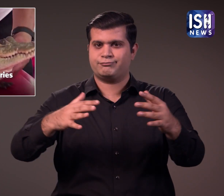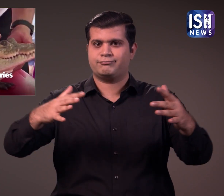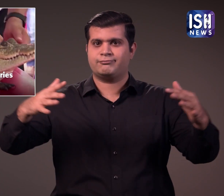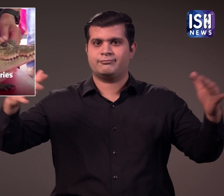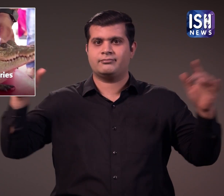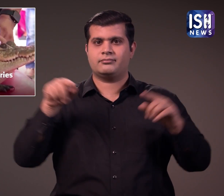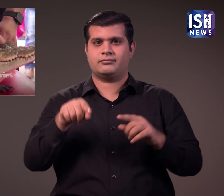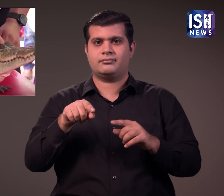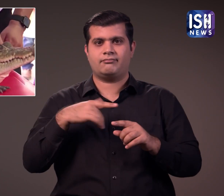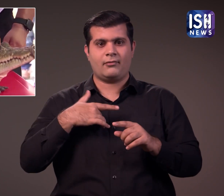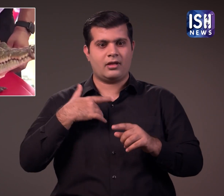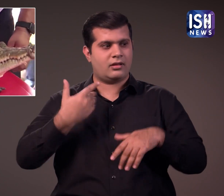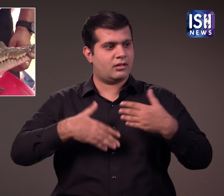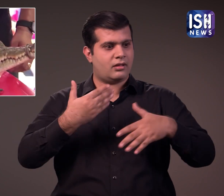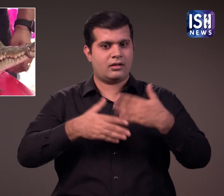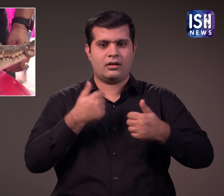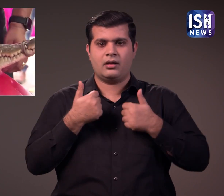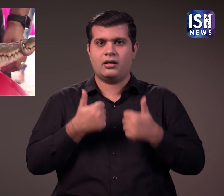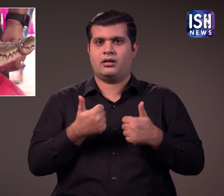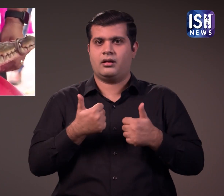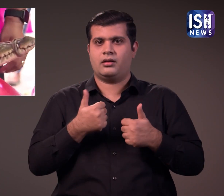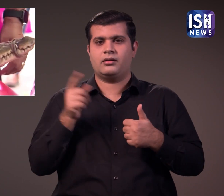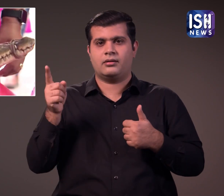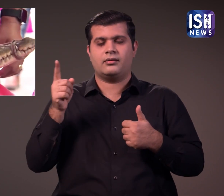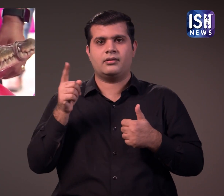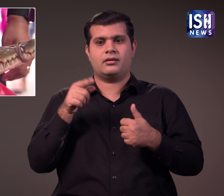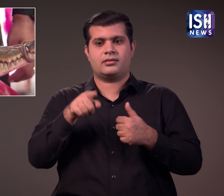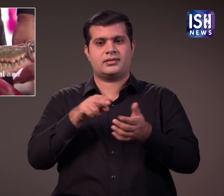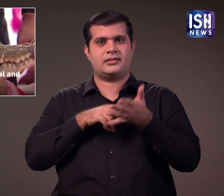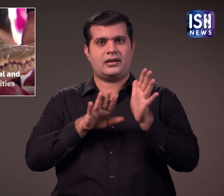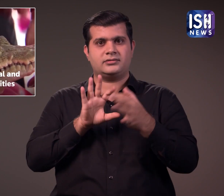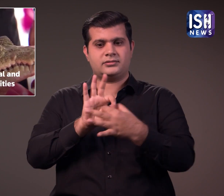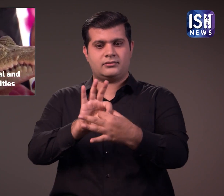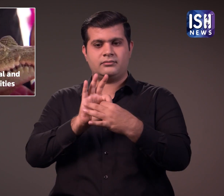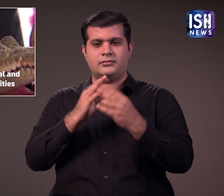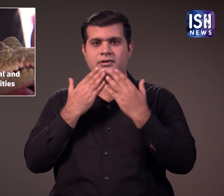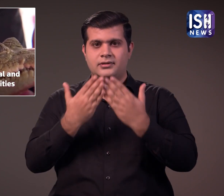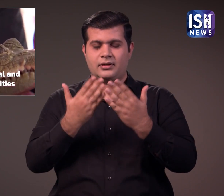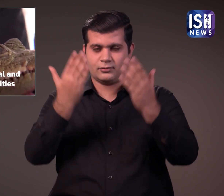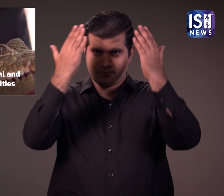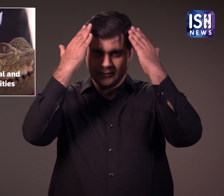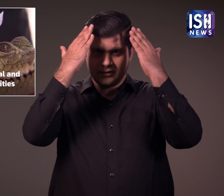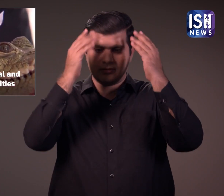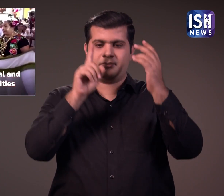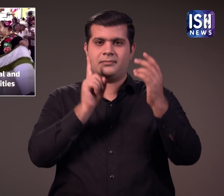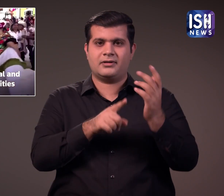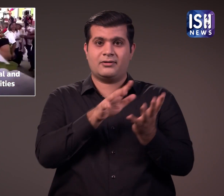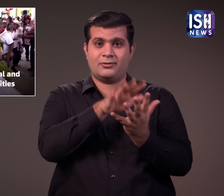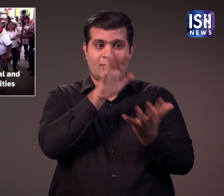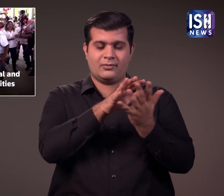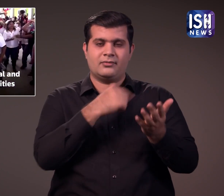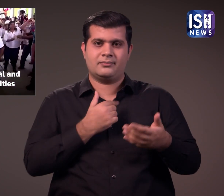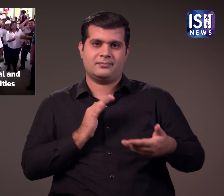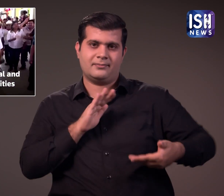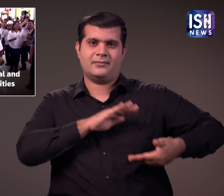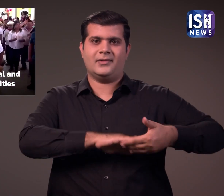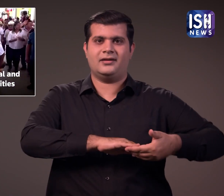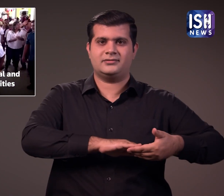बहुत सारी मचलिया रहेंगी यह प्रकृति का आशिर्वात पाने के लिए और महापोर का घड़्याल